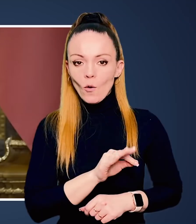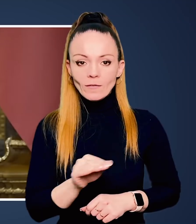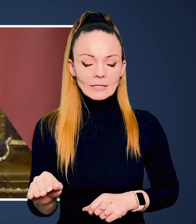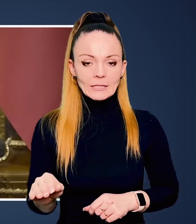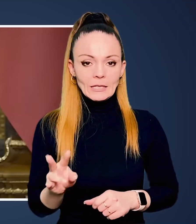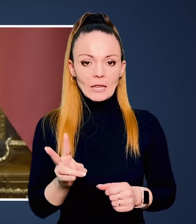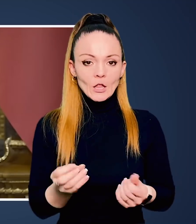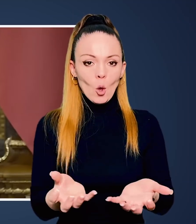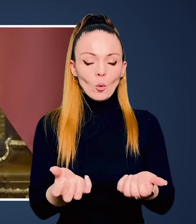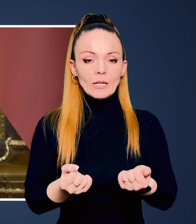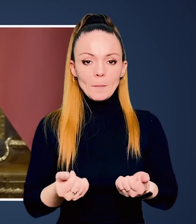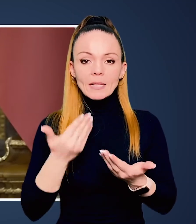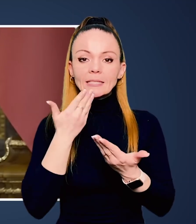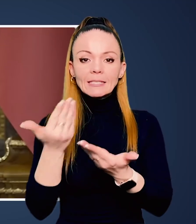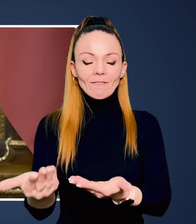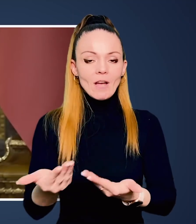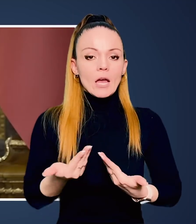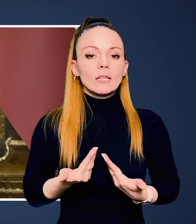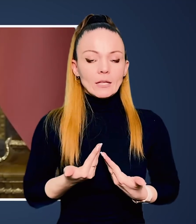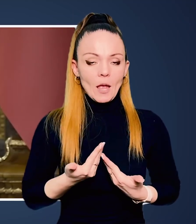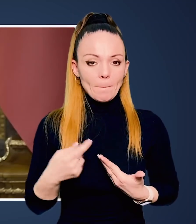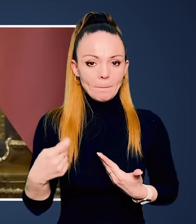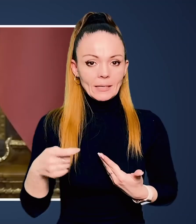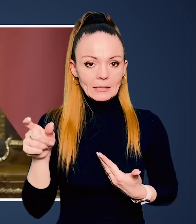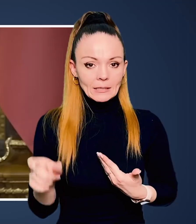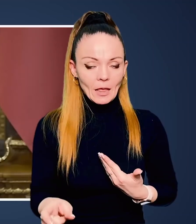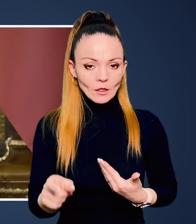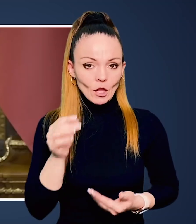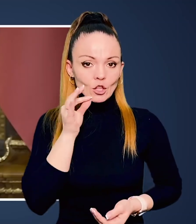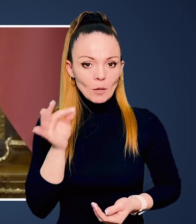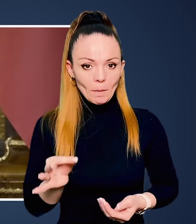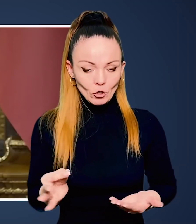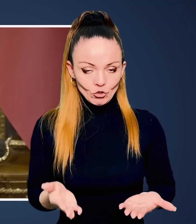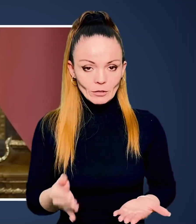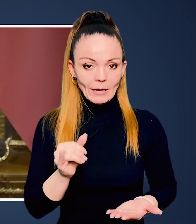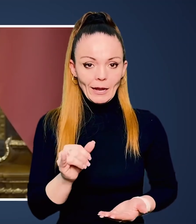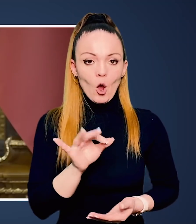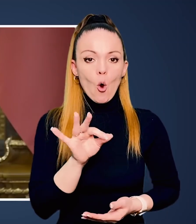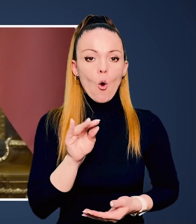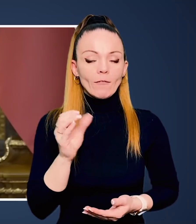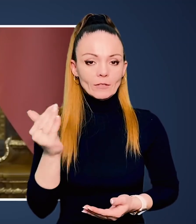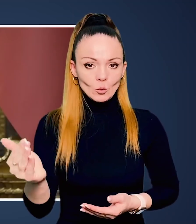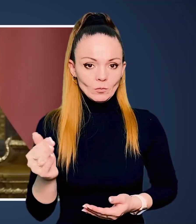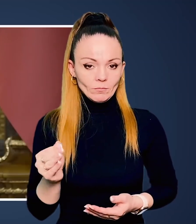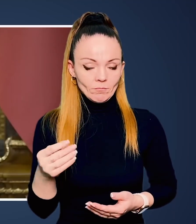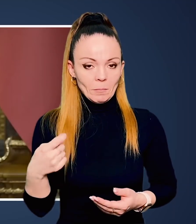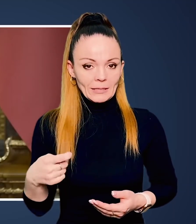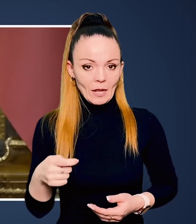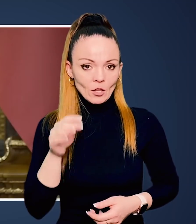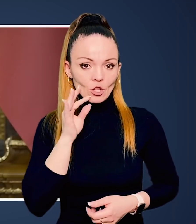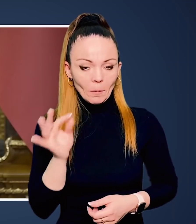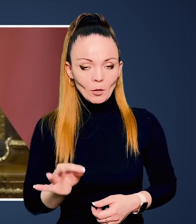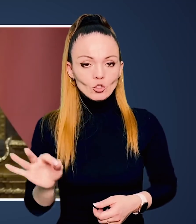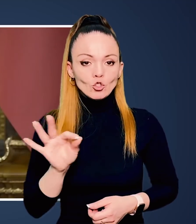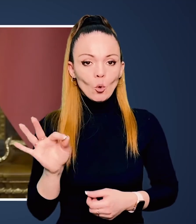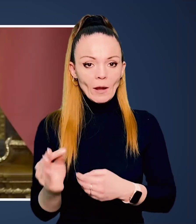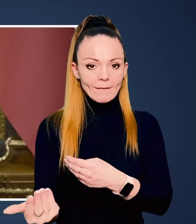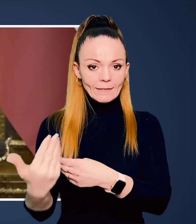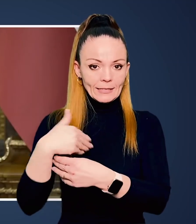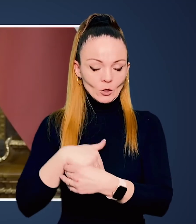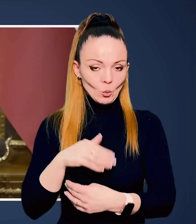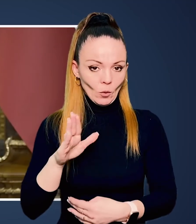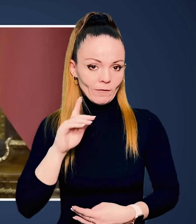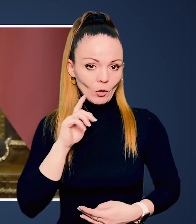наш офіс офіційно не отримували звернення президента Німеччини і офісу